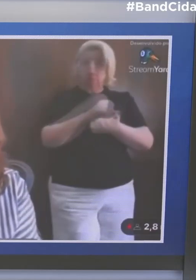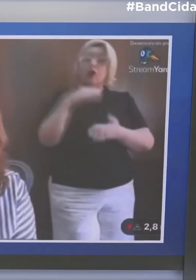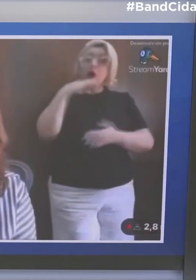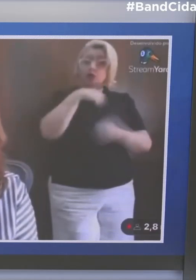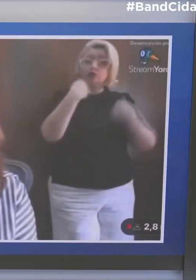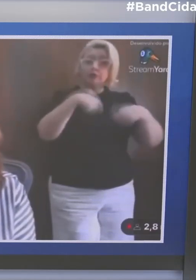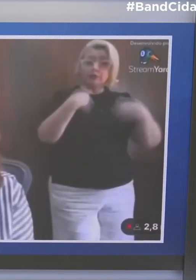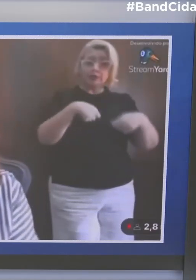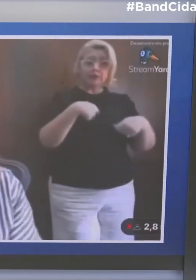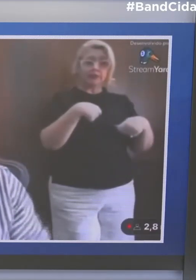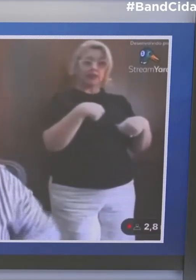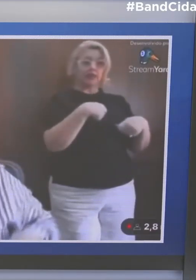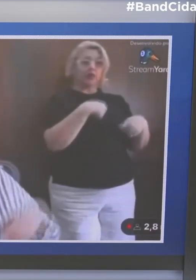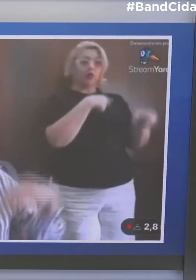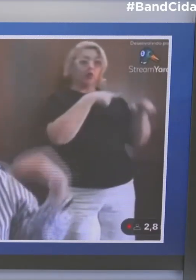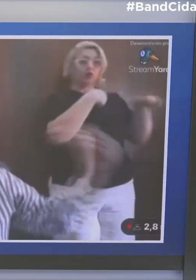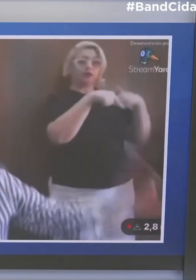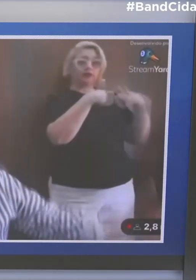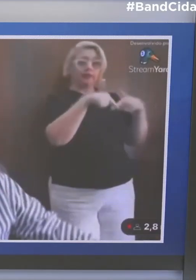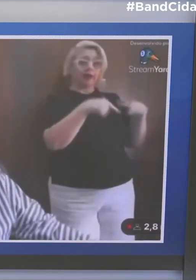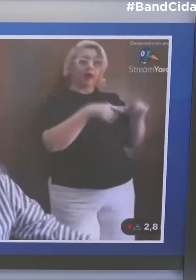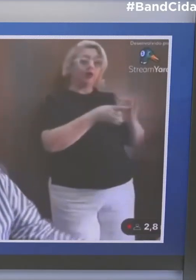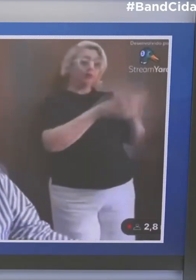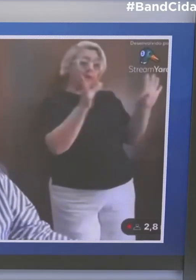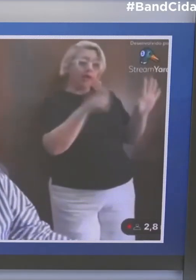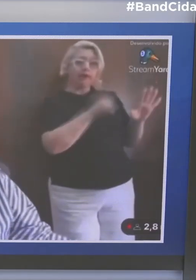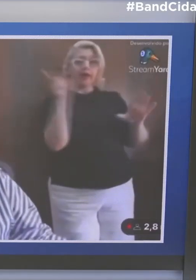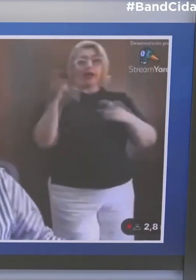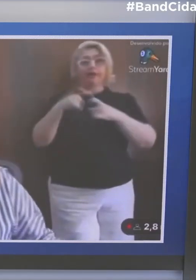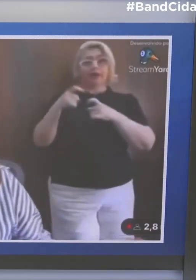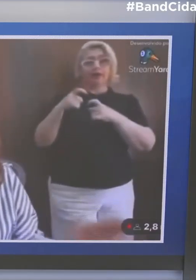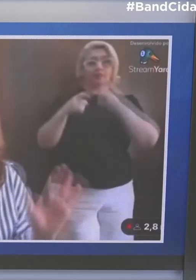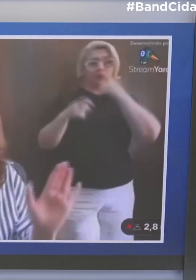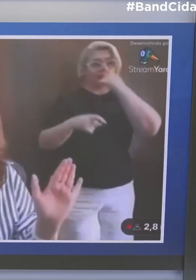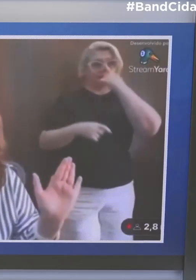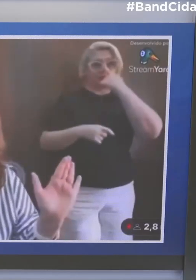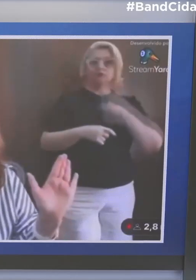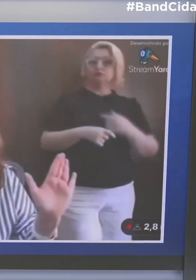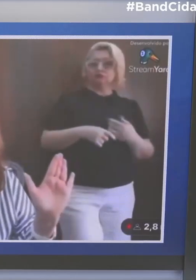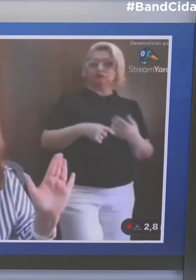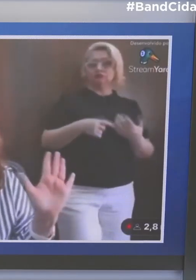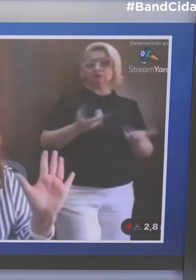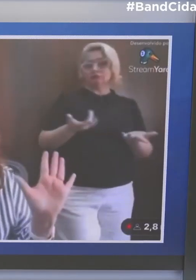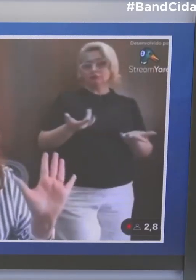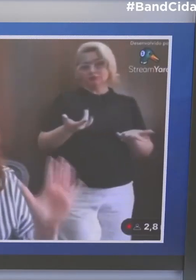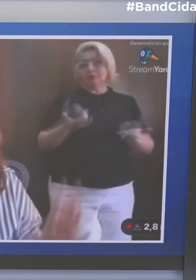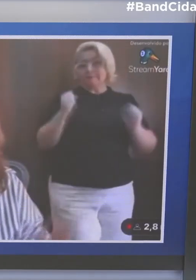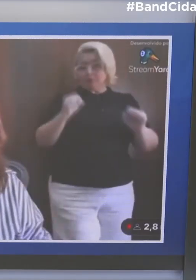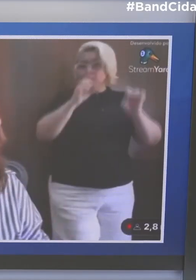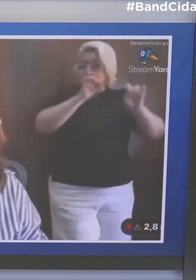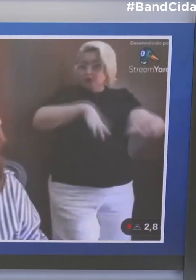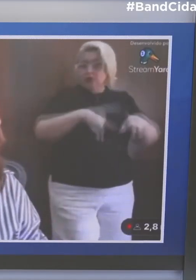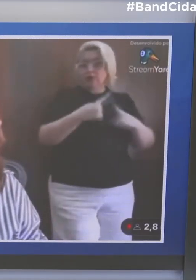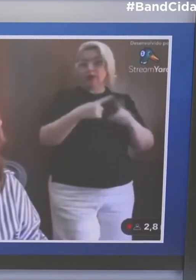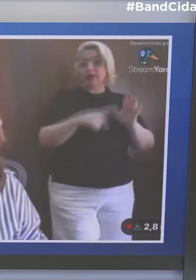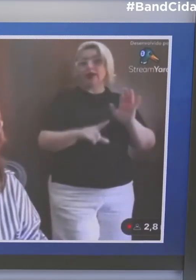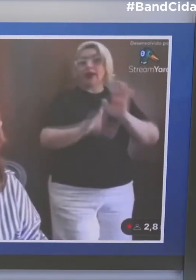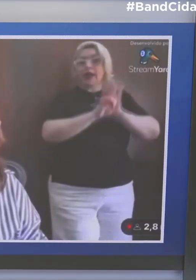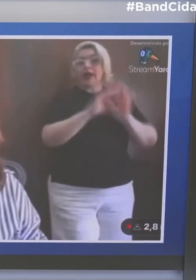depois de perguntar para a secretária Fátima Gavioli se os professores que têm contrato não poderiam acompanhar